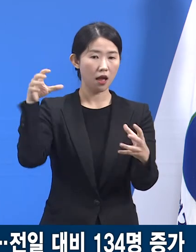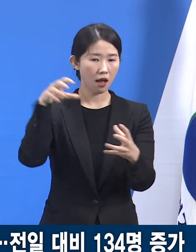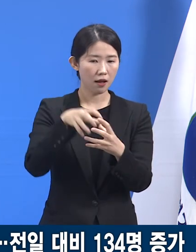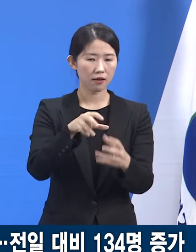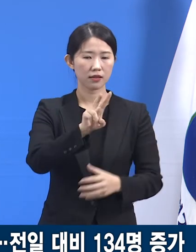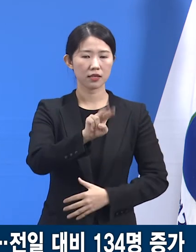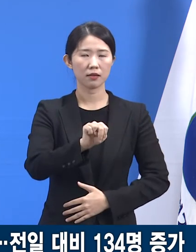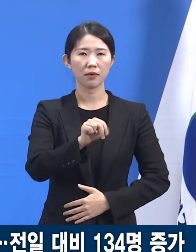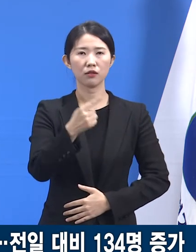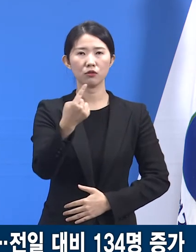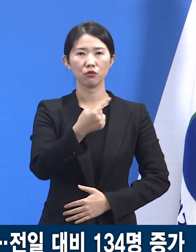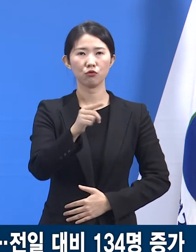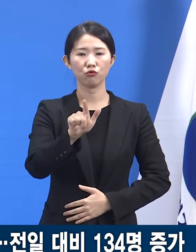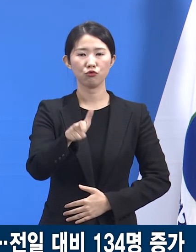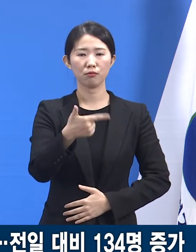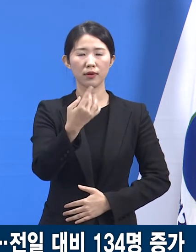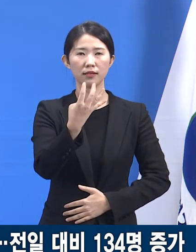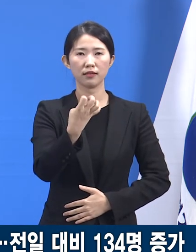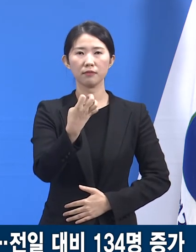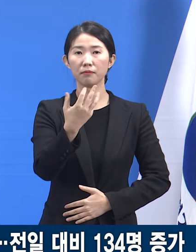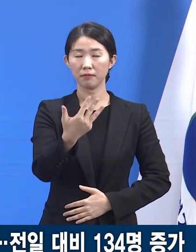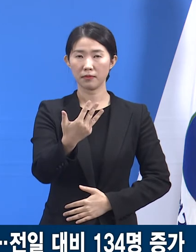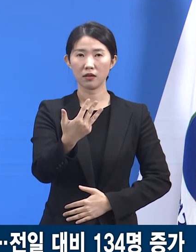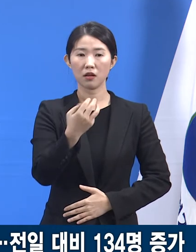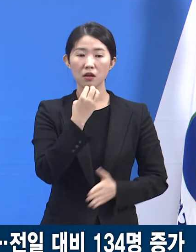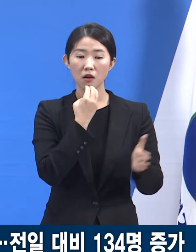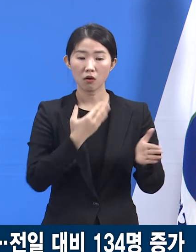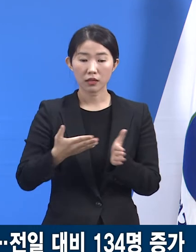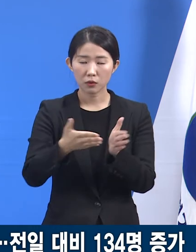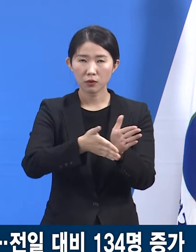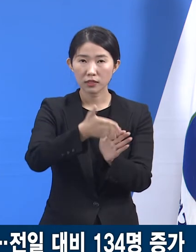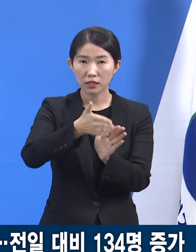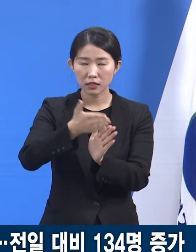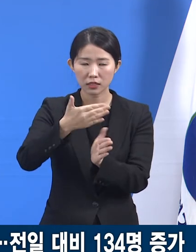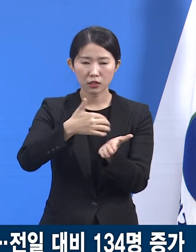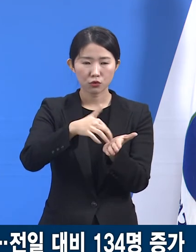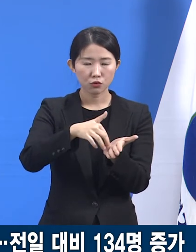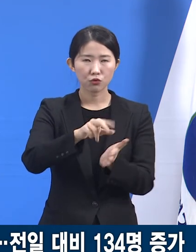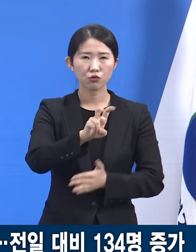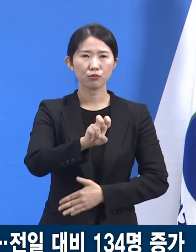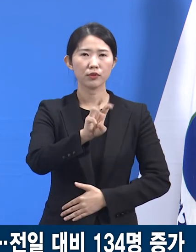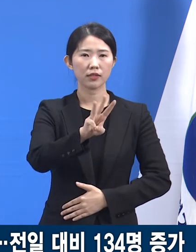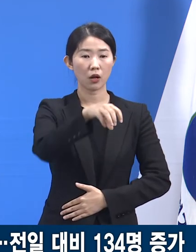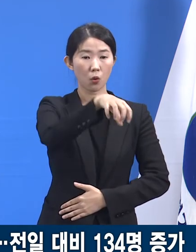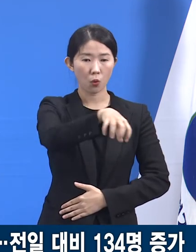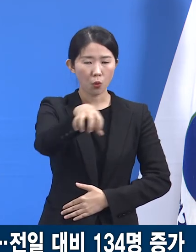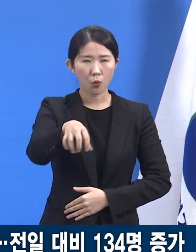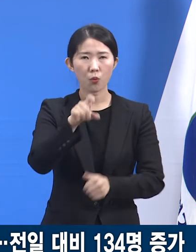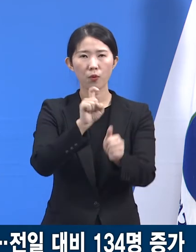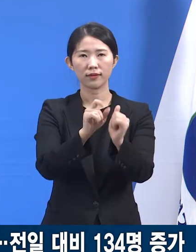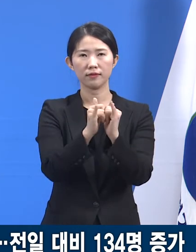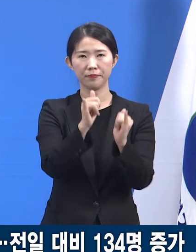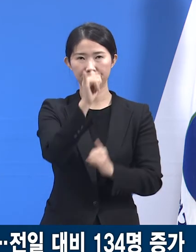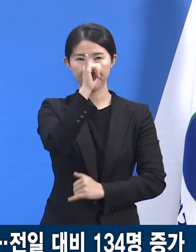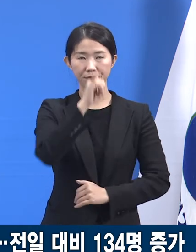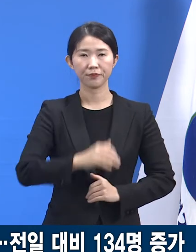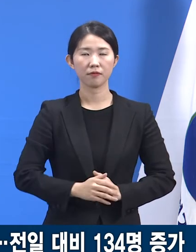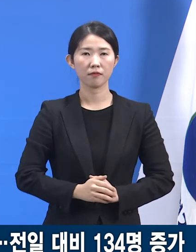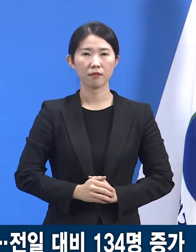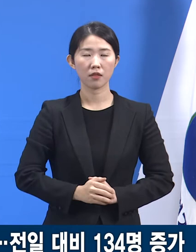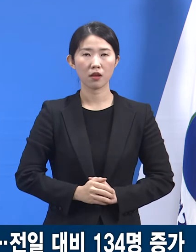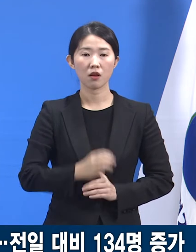,648명으로 도내 23개 시군에서 확진자가 발생했습니다. 국내 발생이